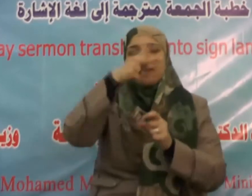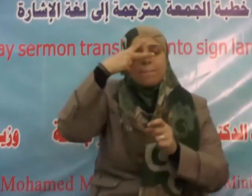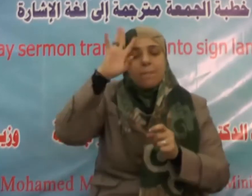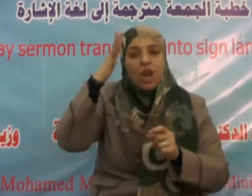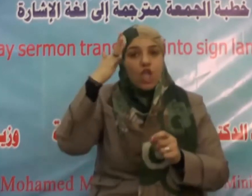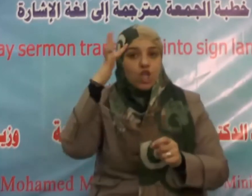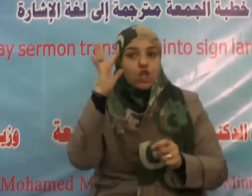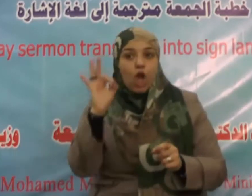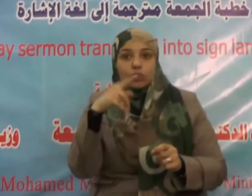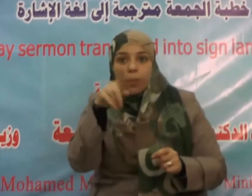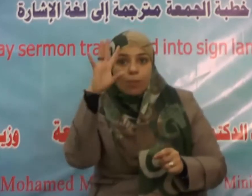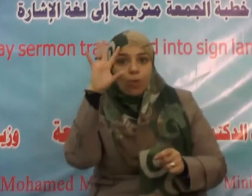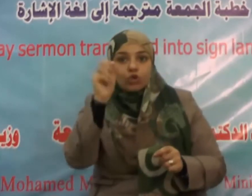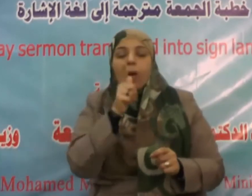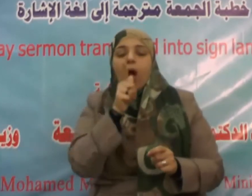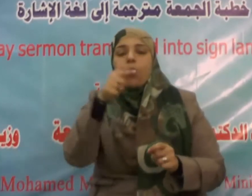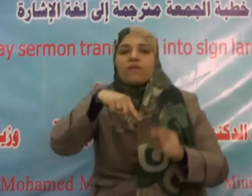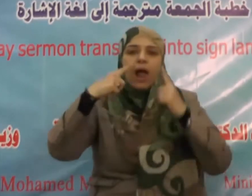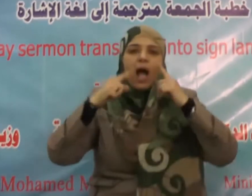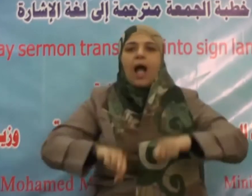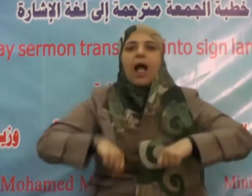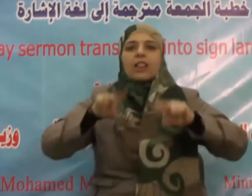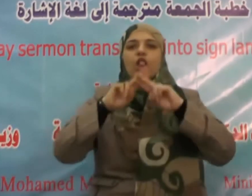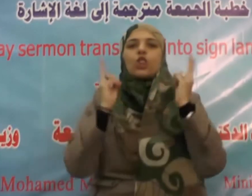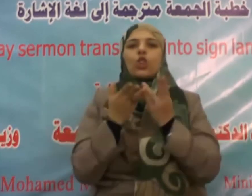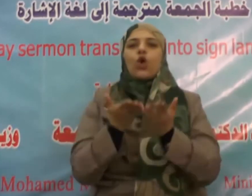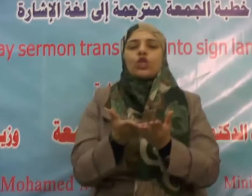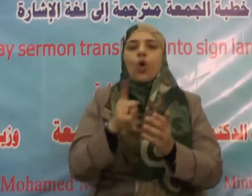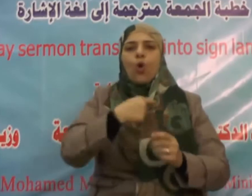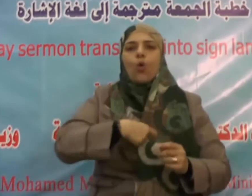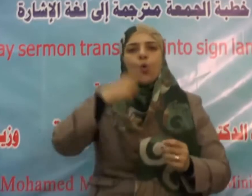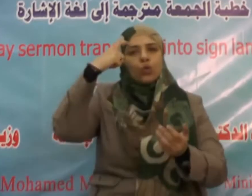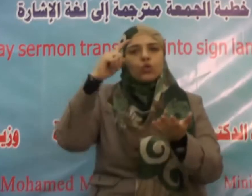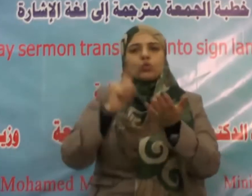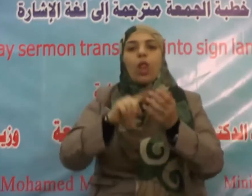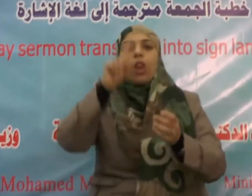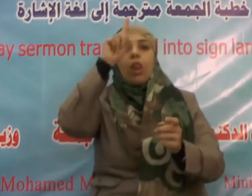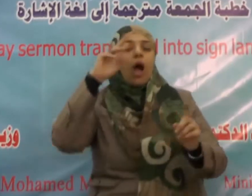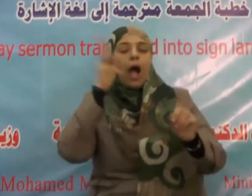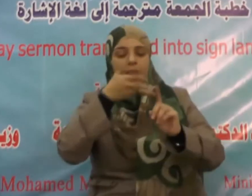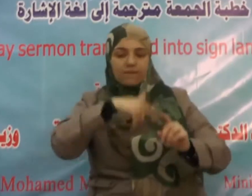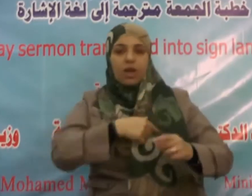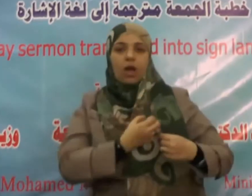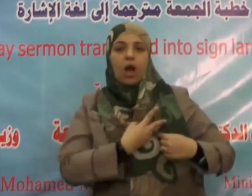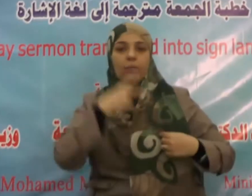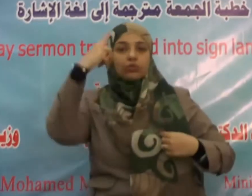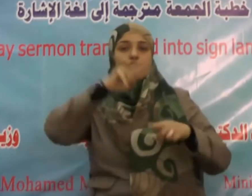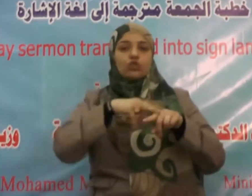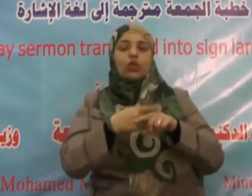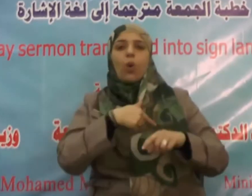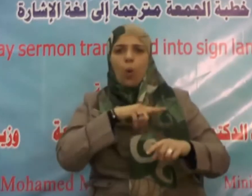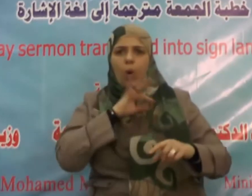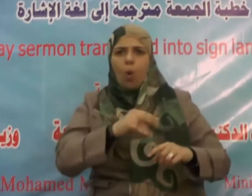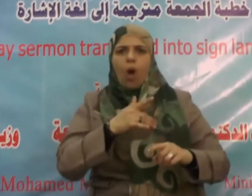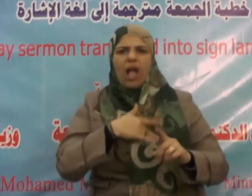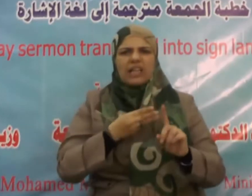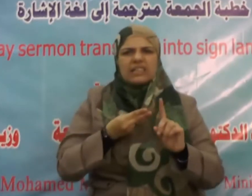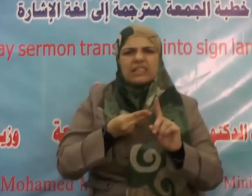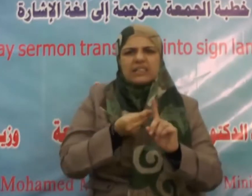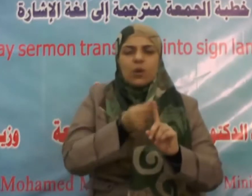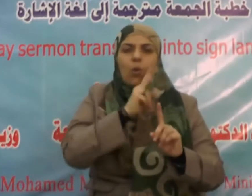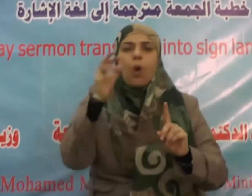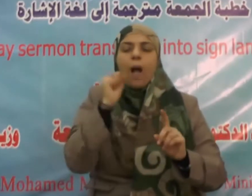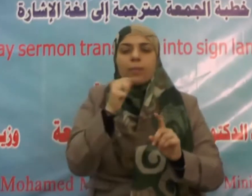تعالى واجتناب نواهيه وعندما سئل الإمام الحسن البصري